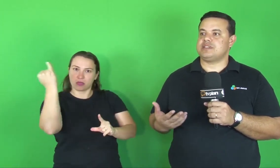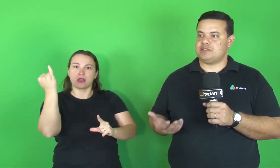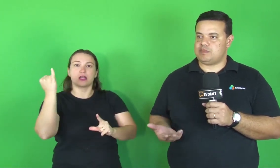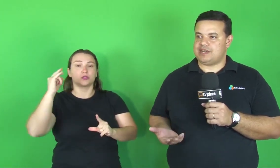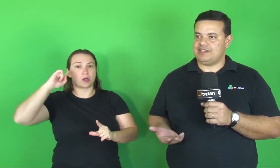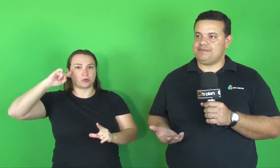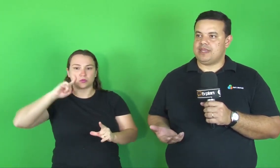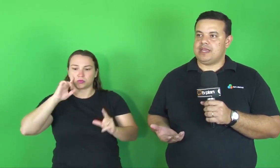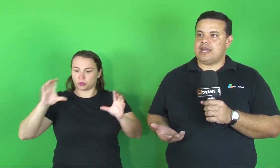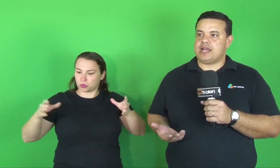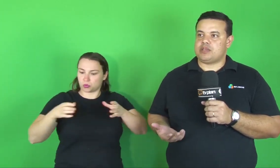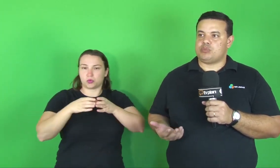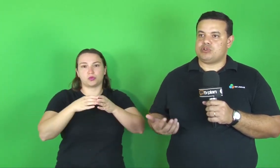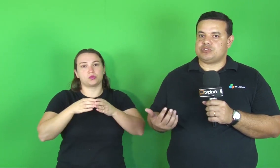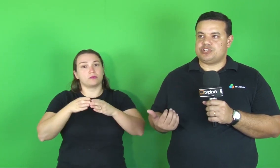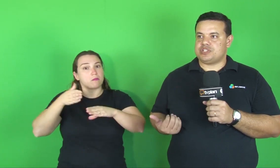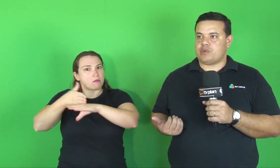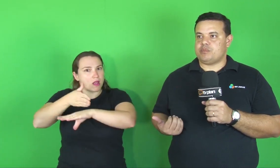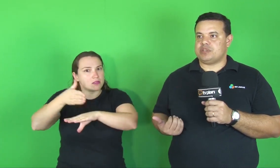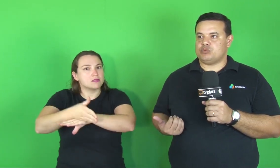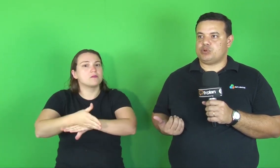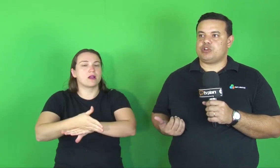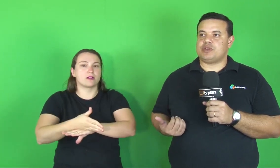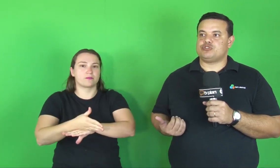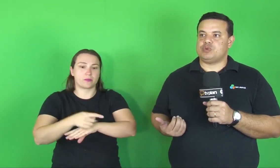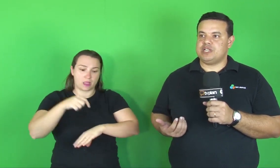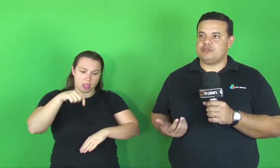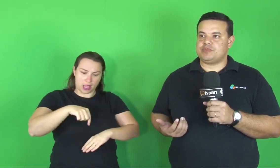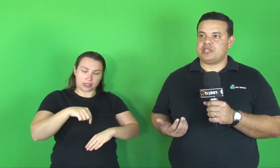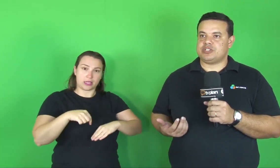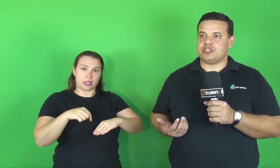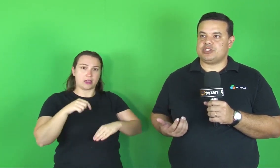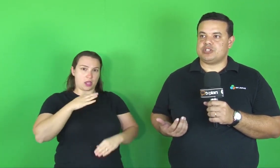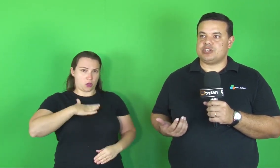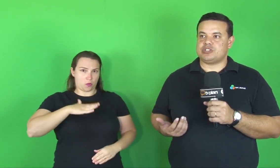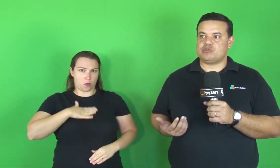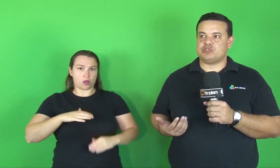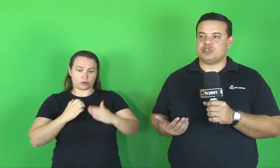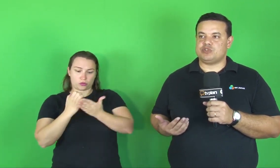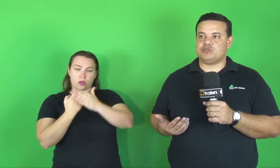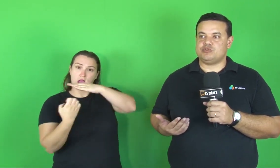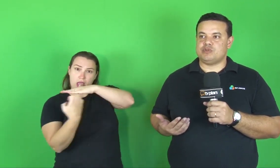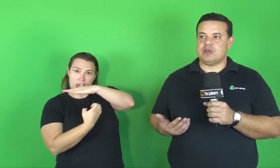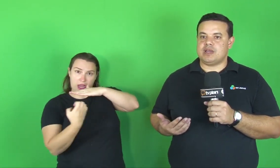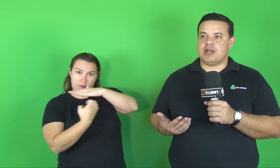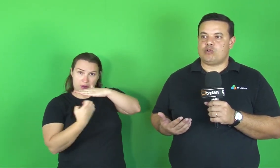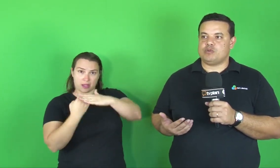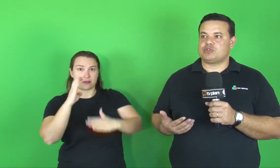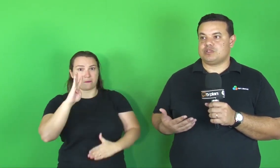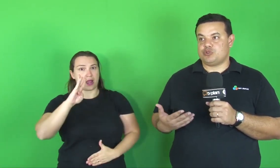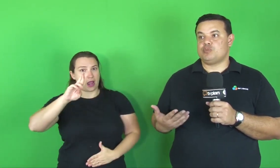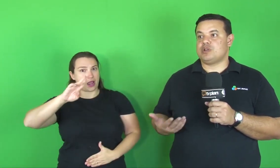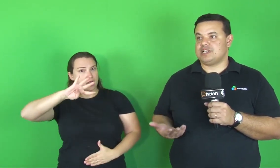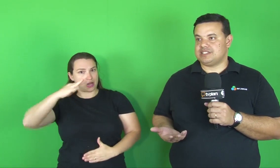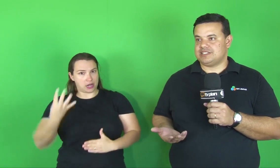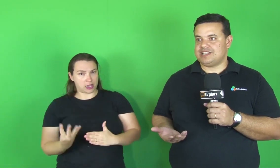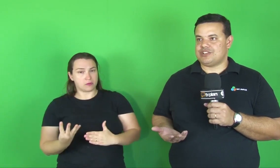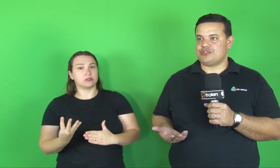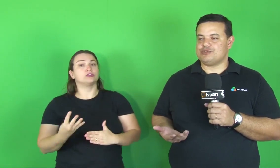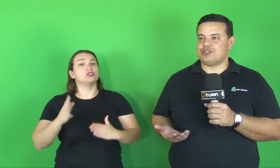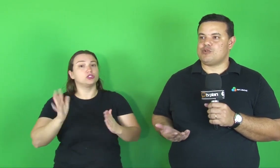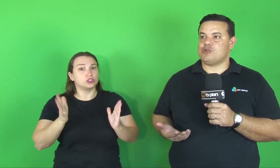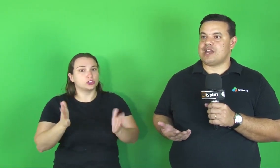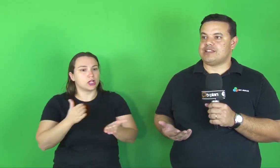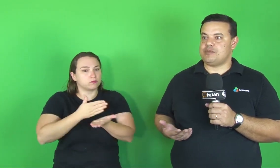também participar. Aqui em Poços, a gente está com a empresa há um pouquinho mais de um ano e a gente já conseguiu algumas coisas muito importantes.